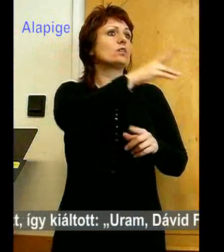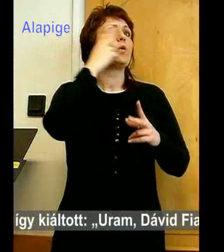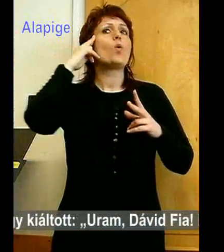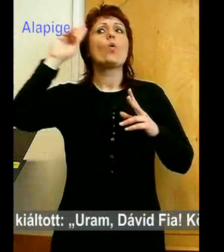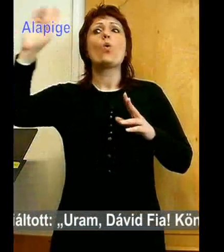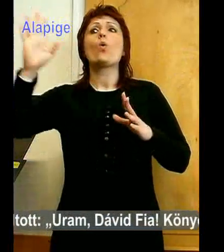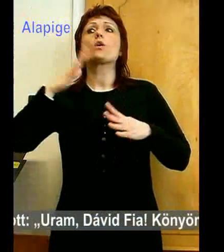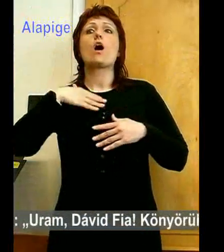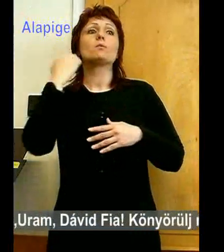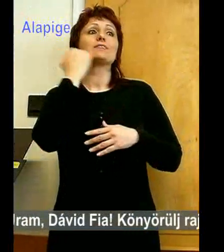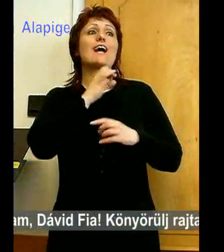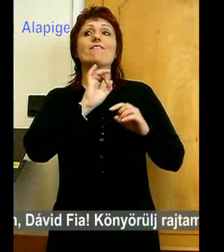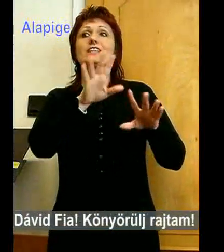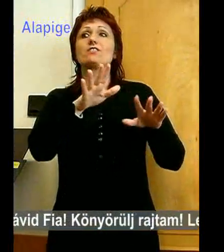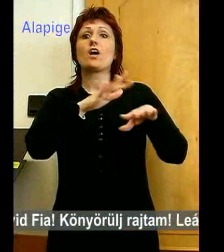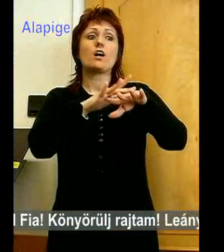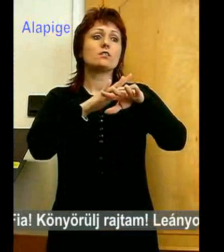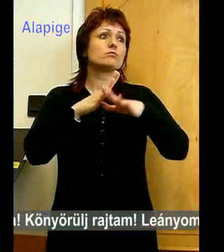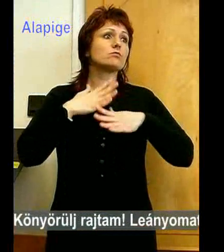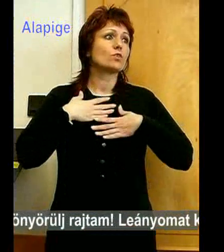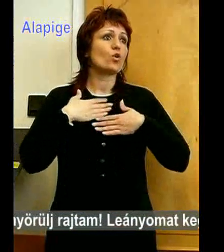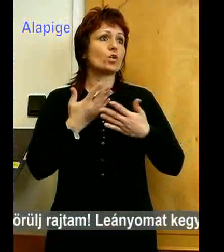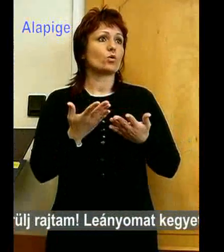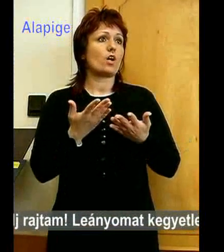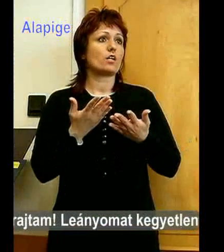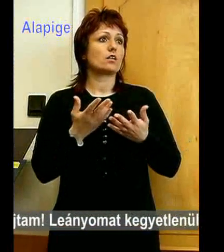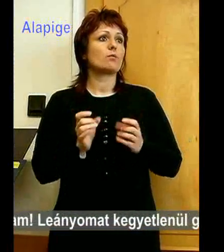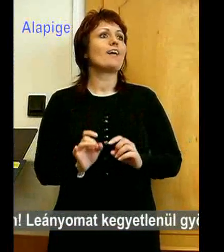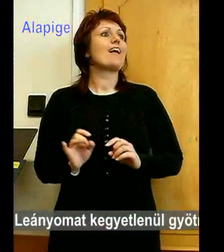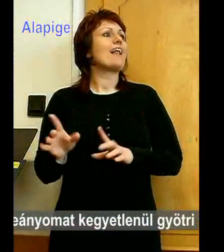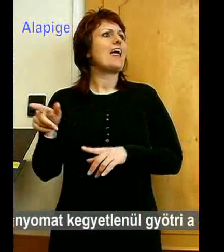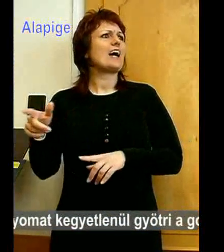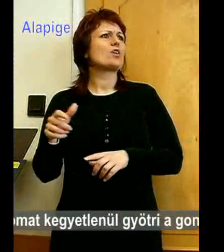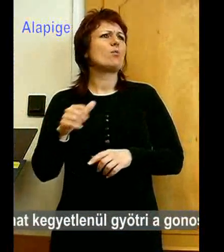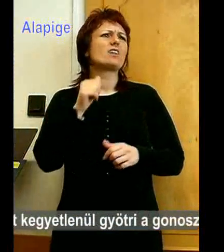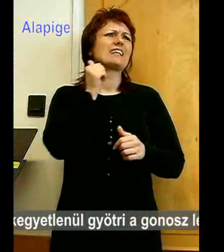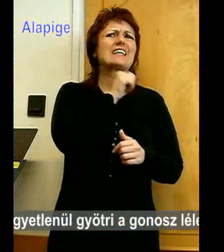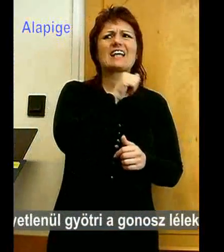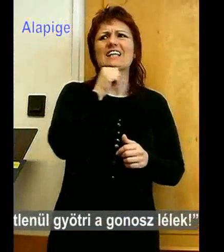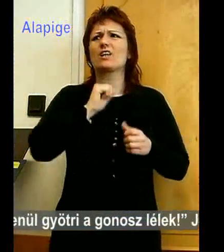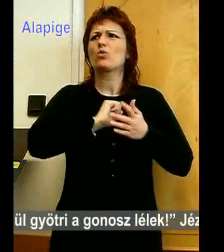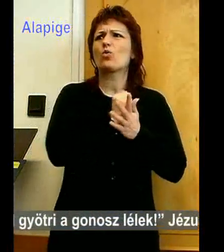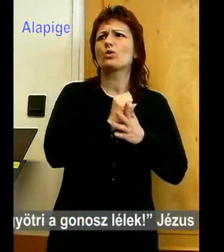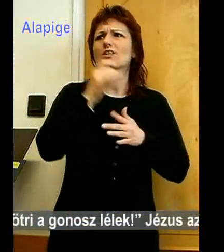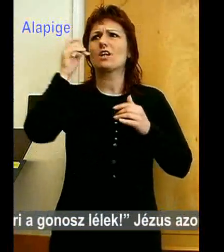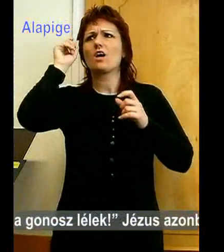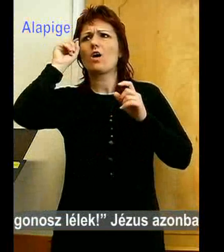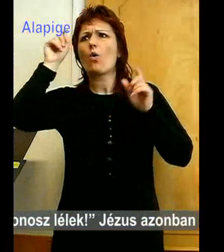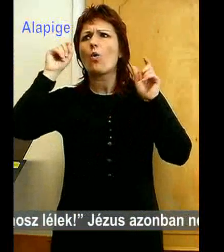Dávid fia, könyörű rajtam, leányomat kegyetlenül gyöteri a gonosz lélek. Jézus